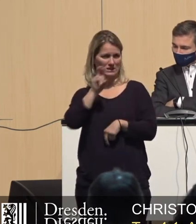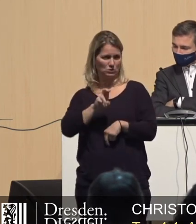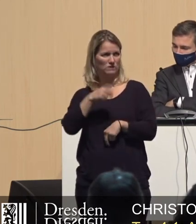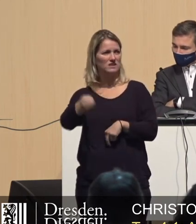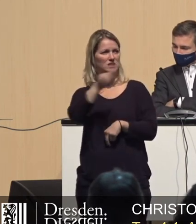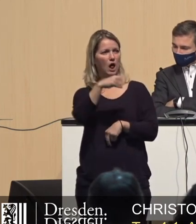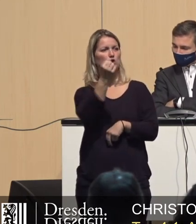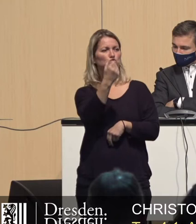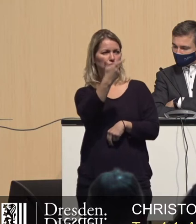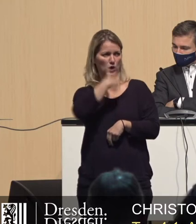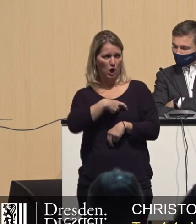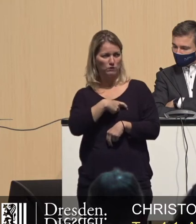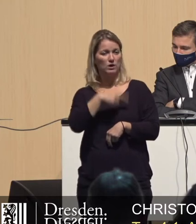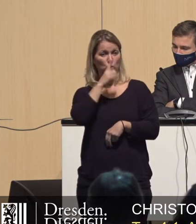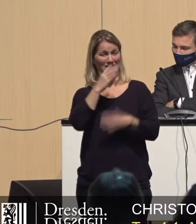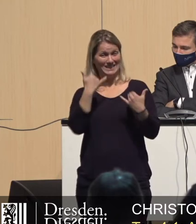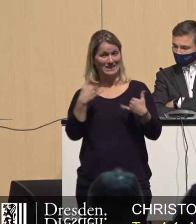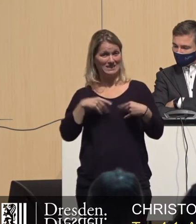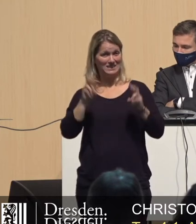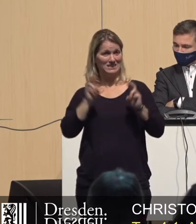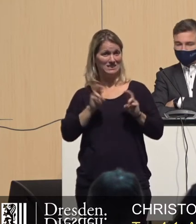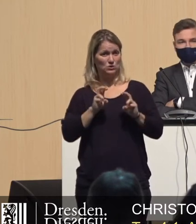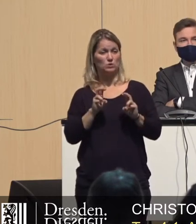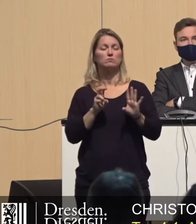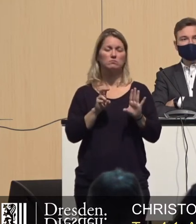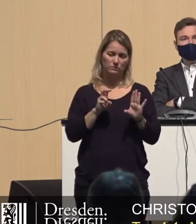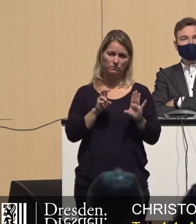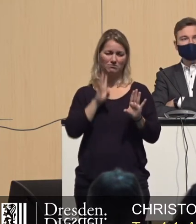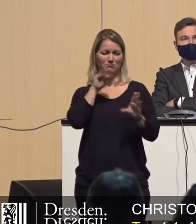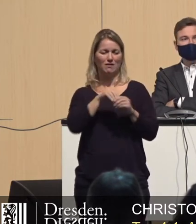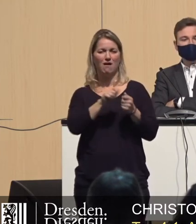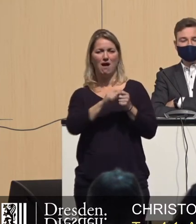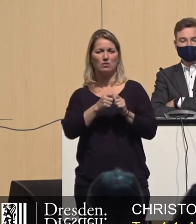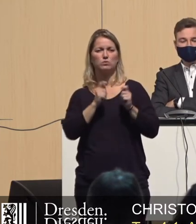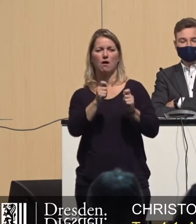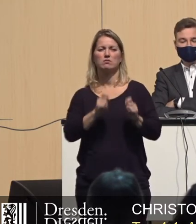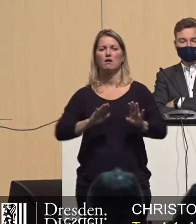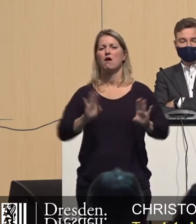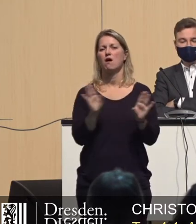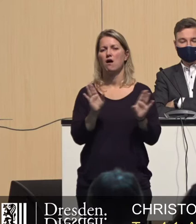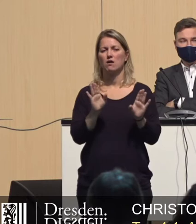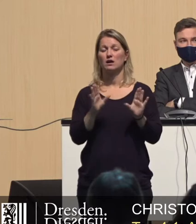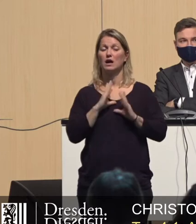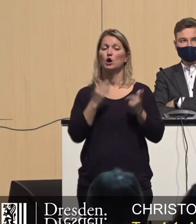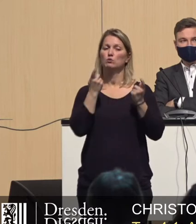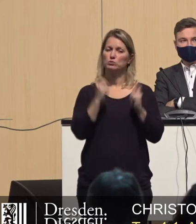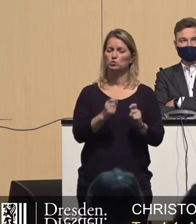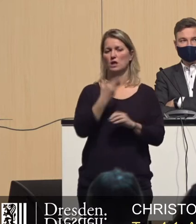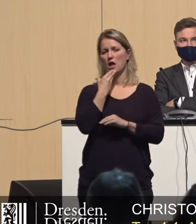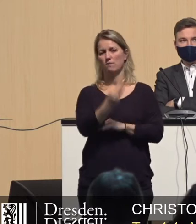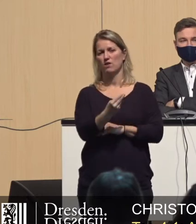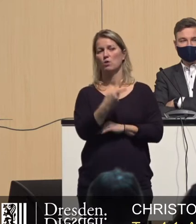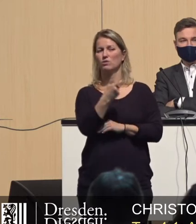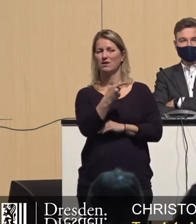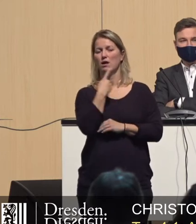wir werden in dieser Sitzung, ich kann Sie beruhigen, keinen mündlichen Änderungsantrag einbringen, sondern der Beschlussempfehlung des Bauausschusses